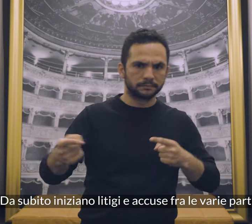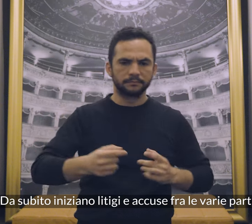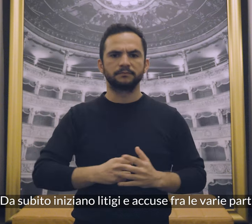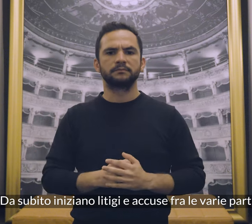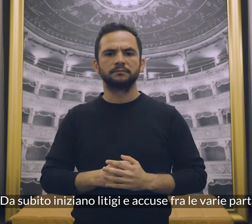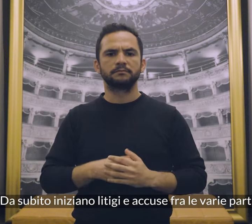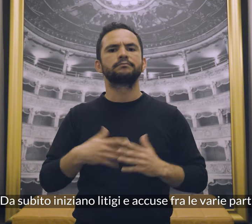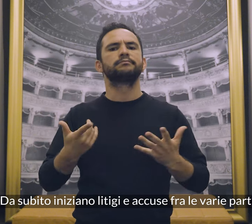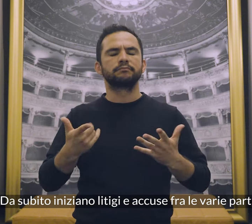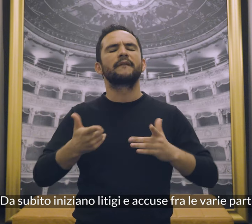fra le varie parti.